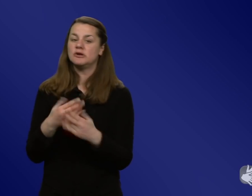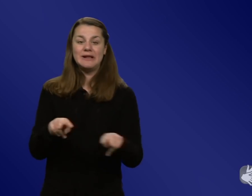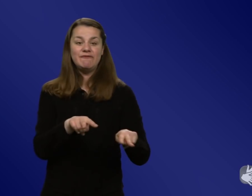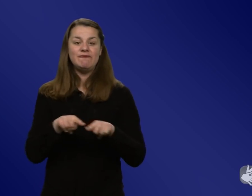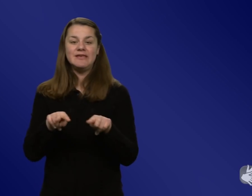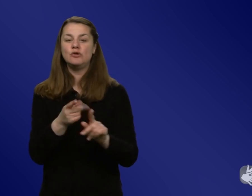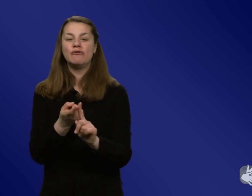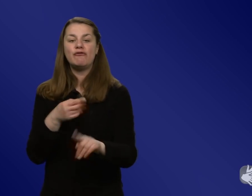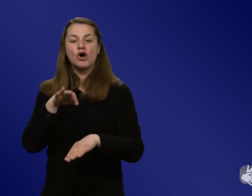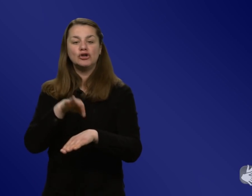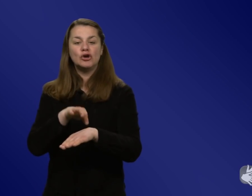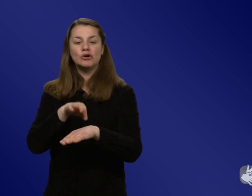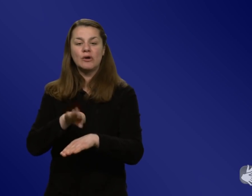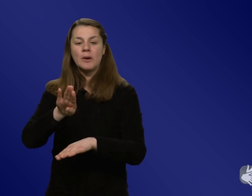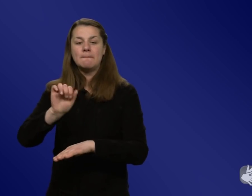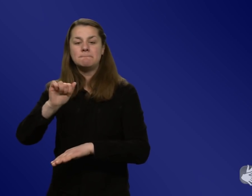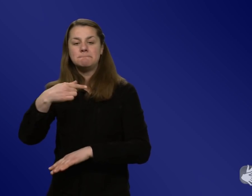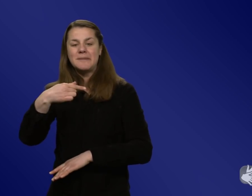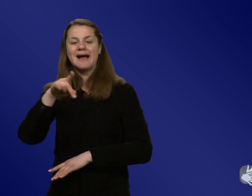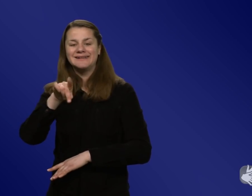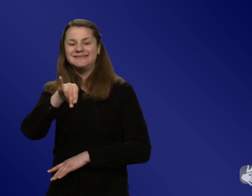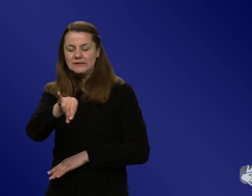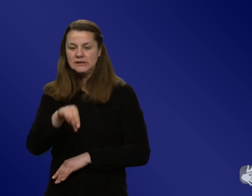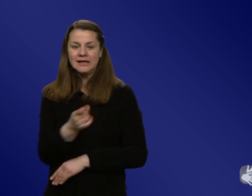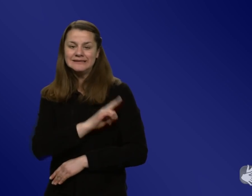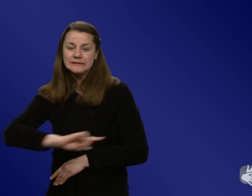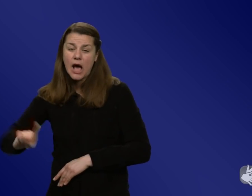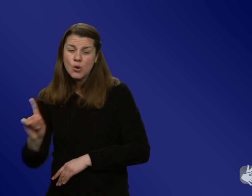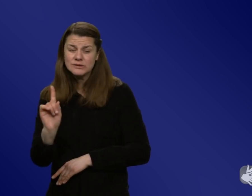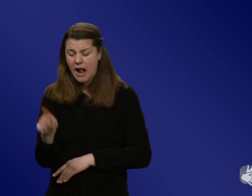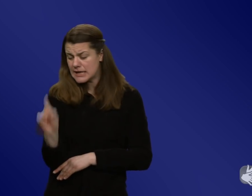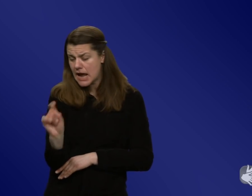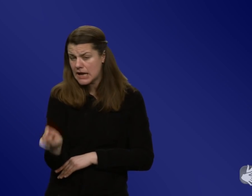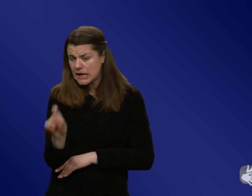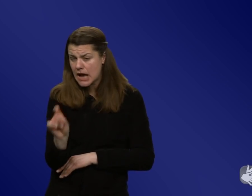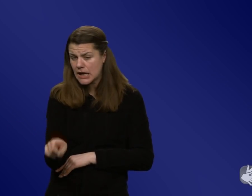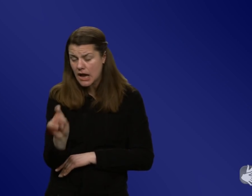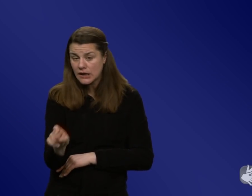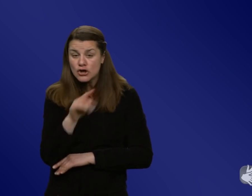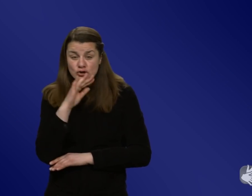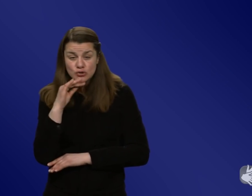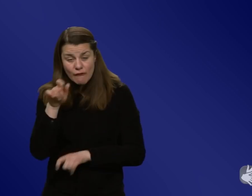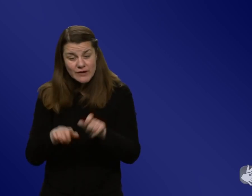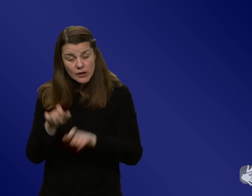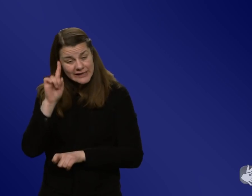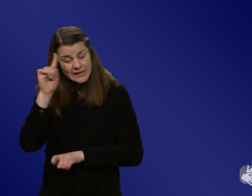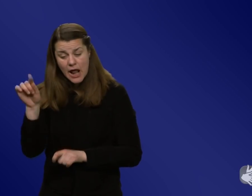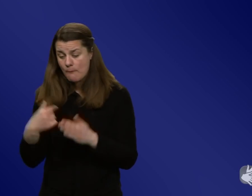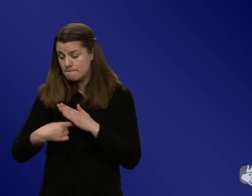ich nicht, Herrn Bakhti wird hunderttausendmal geklickt. So viele Leute glauben an so einen Stoß. Ich würde ja immer eher denken, so